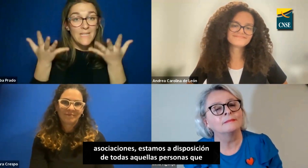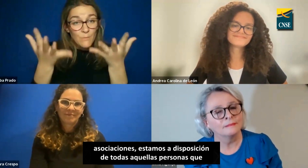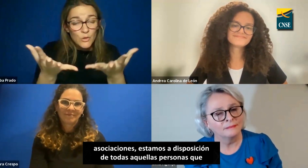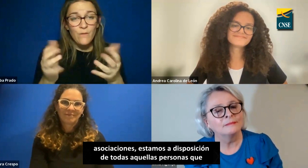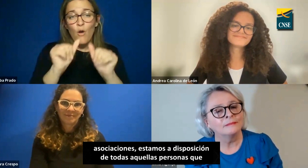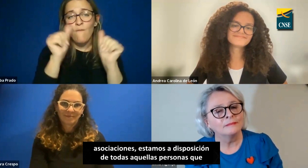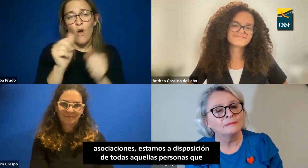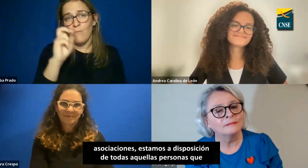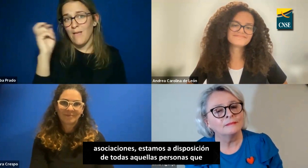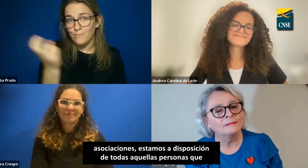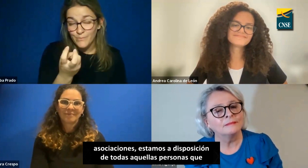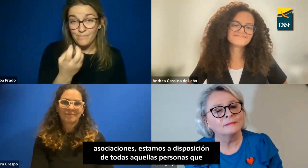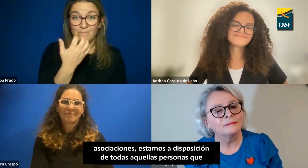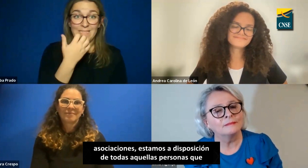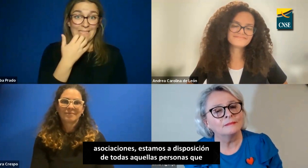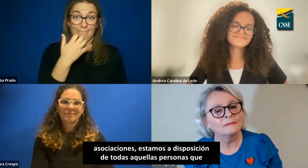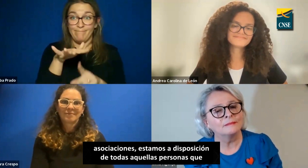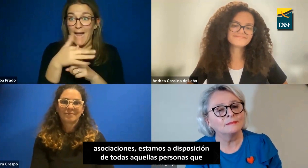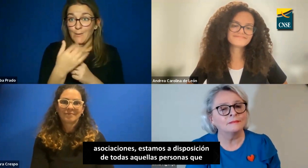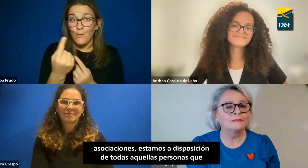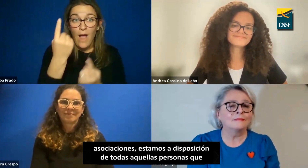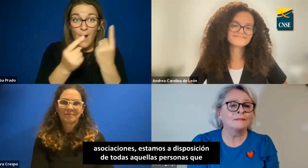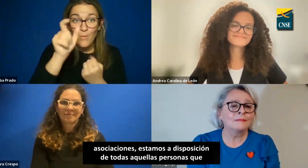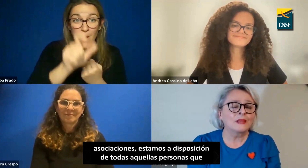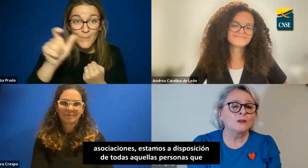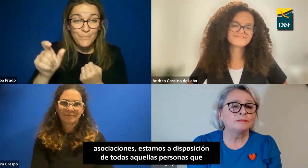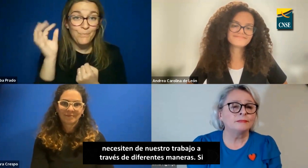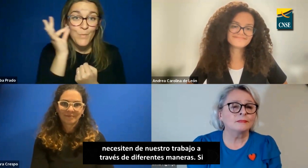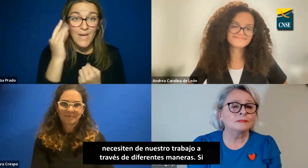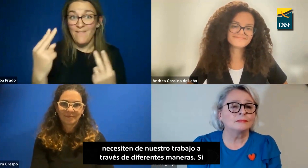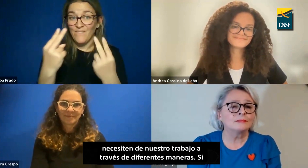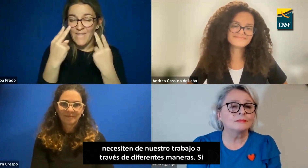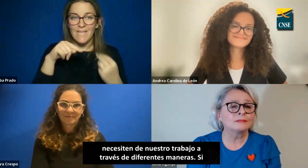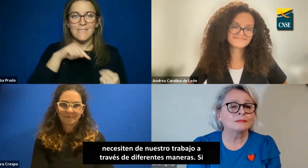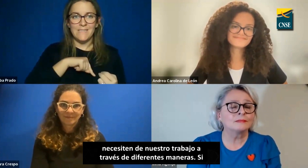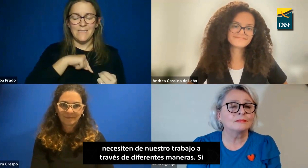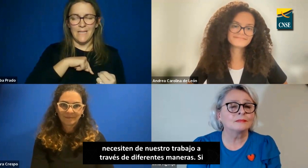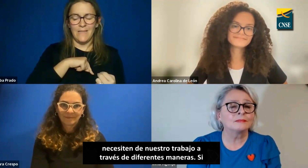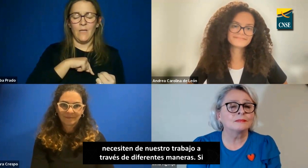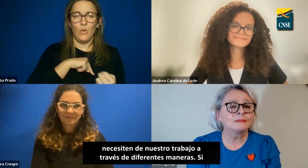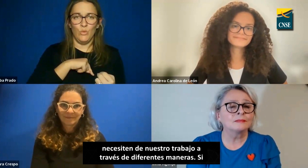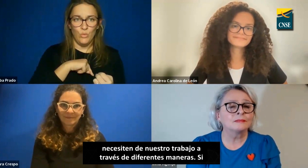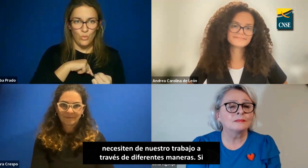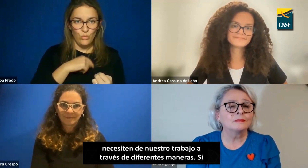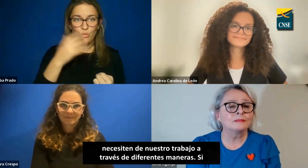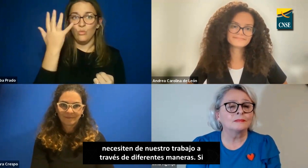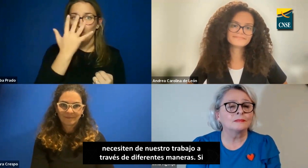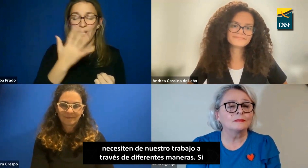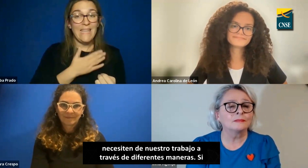asociaciones, estamos a disposición de todas aquellas personas que necesiten de nuestro trabajo a través de diferentes